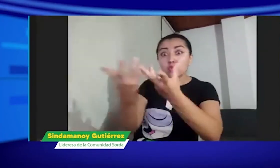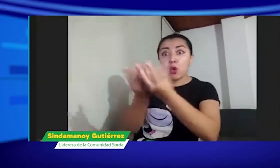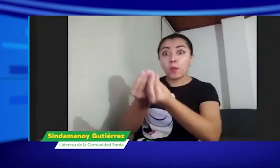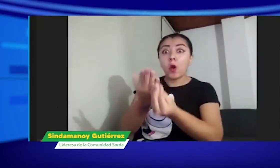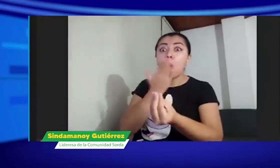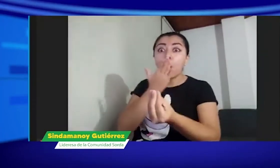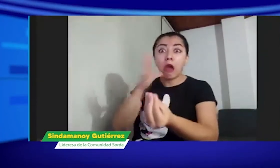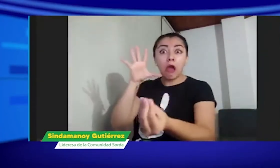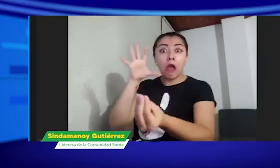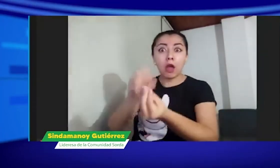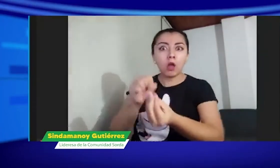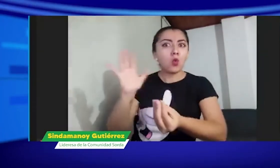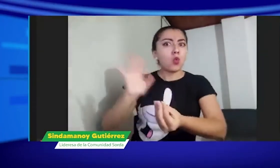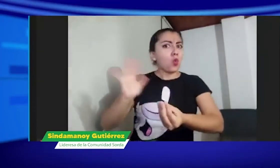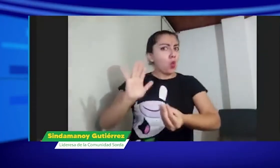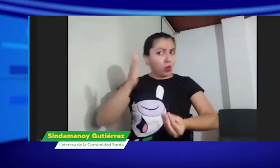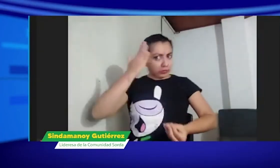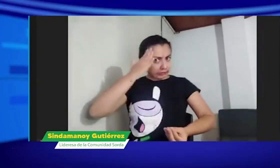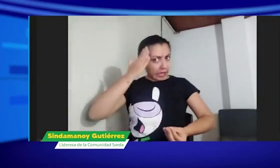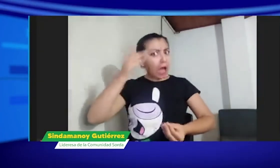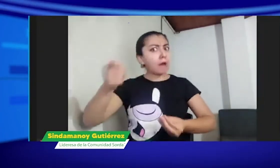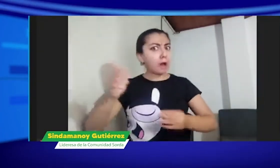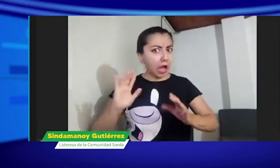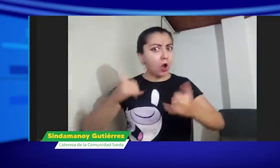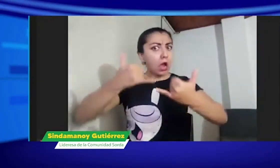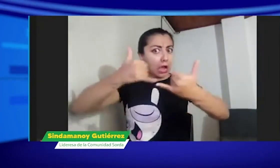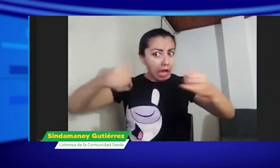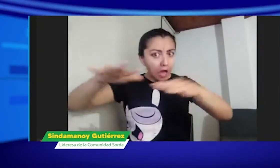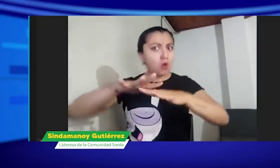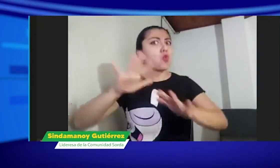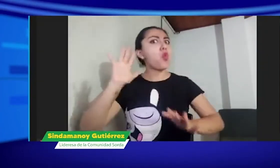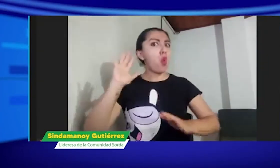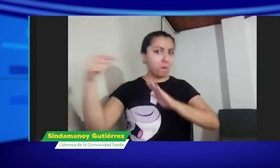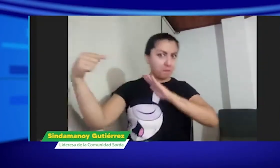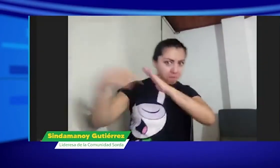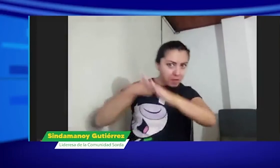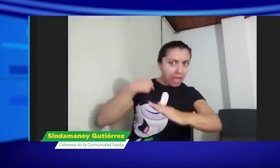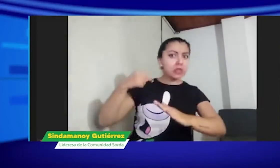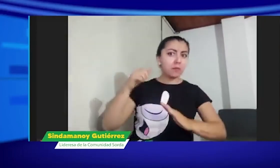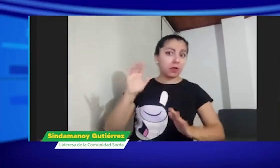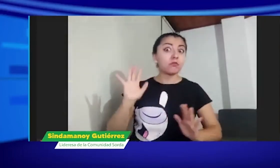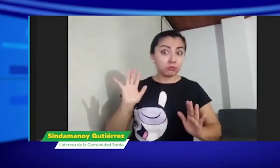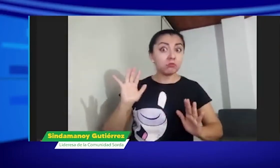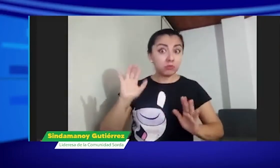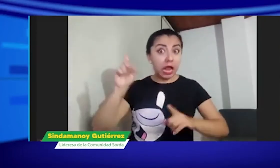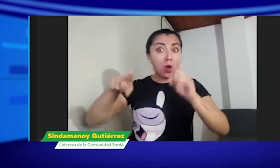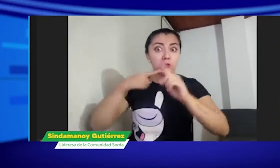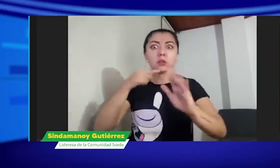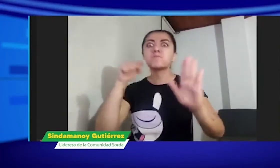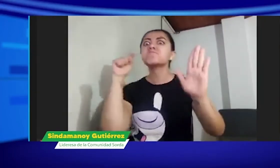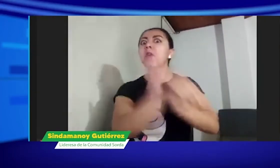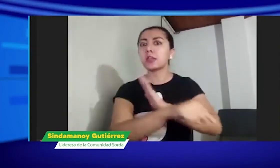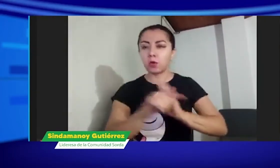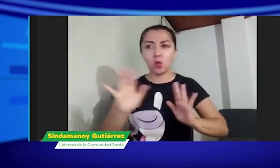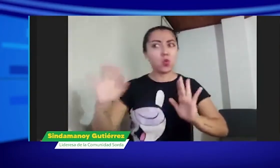apropiemos de esto y no dejemos que los oyentes se apropien culturalmente de la lengua de señas por ejemplo nosotros sabemos que en los